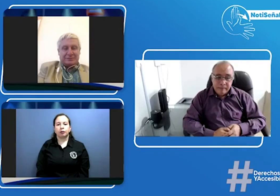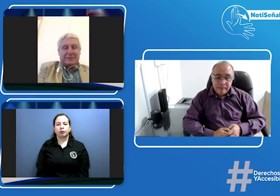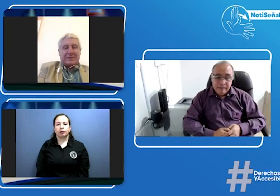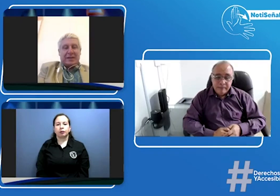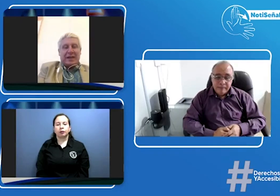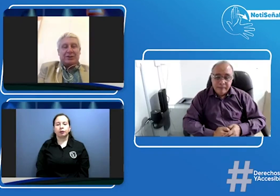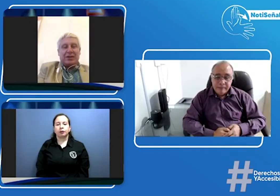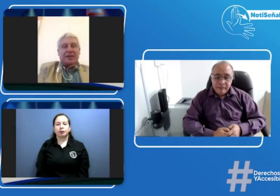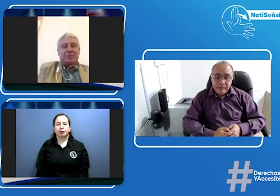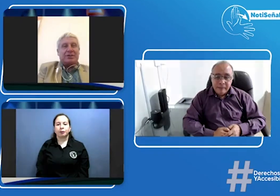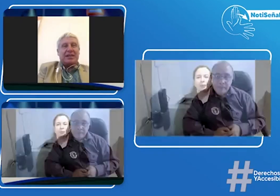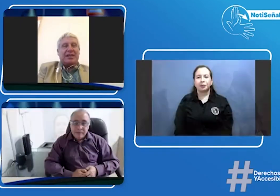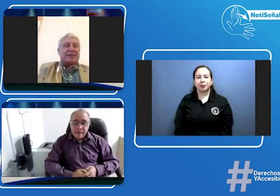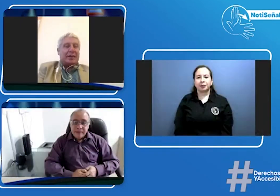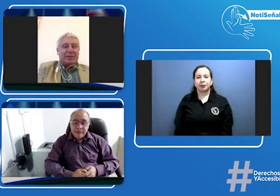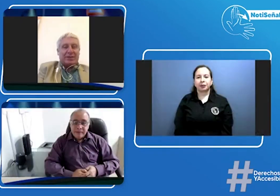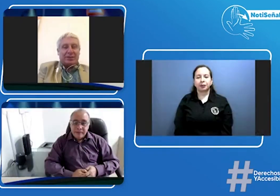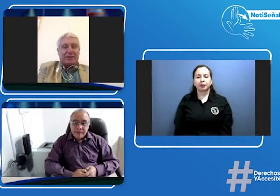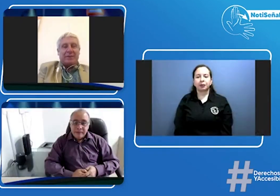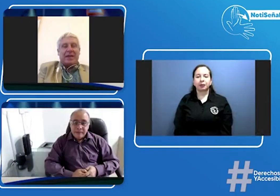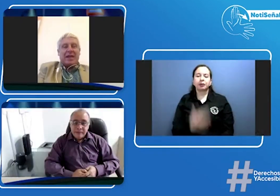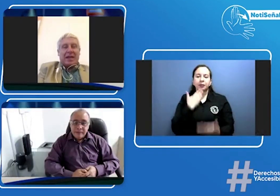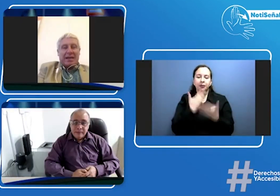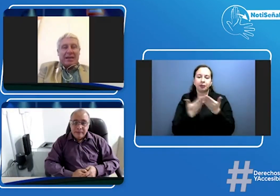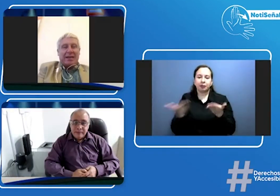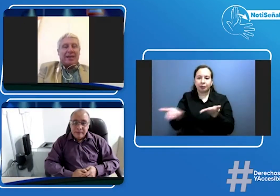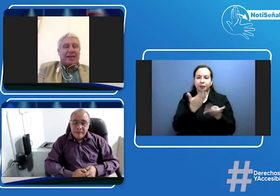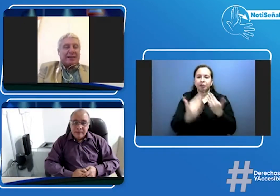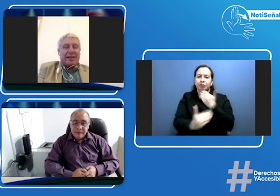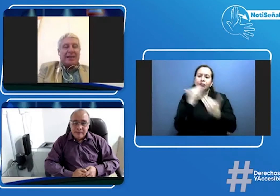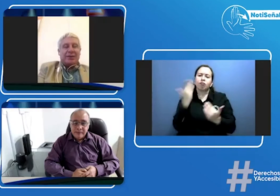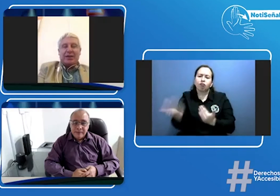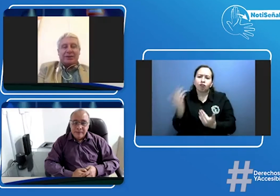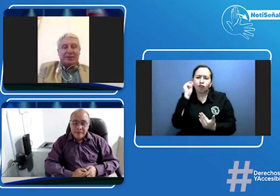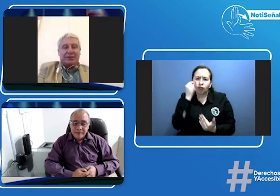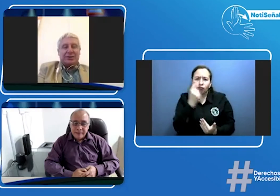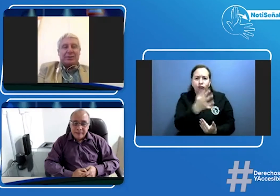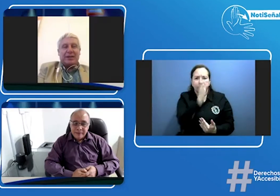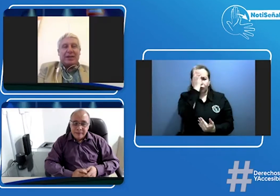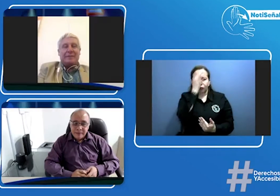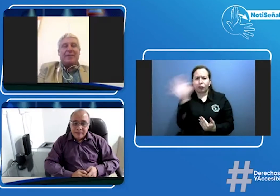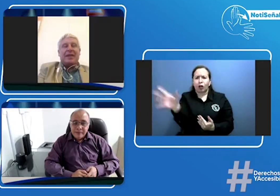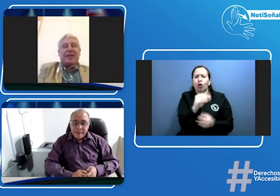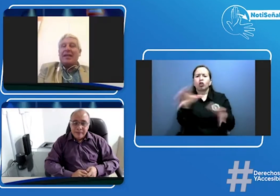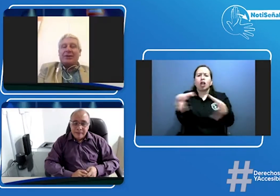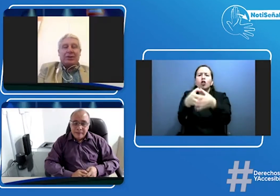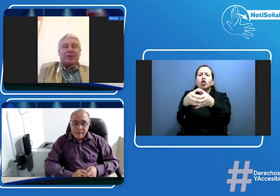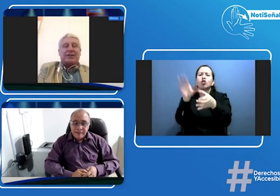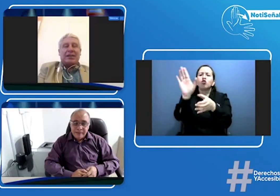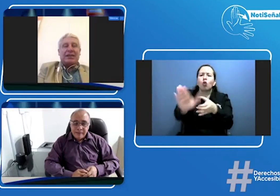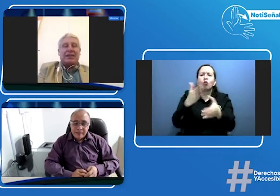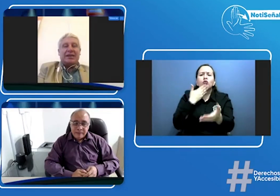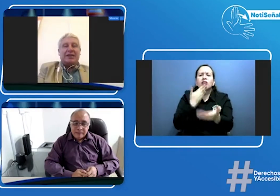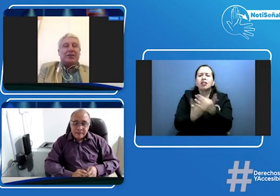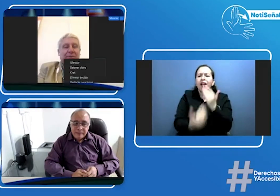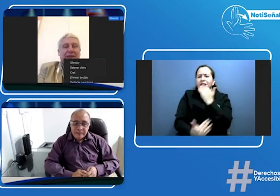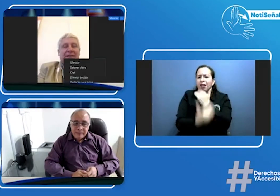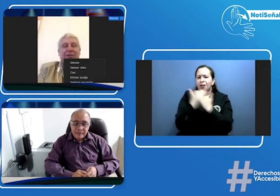a ustedes muchas gracias por la invitación a Henry a Natalia a toda la asociación como tal y a todos los que nos ven en este